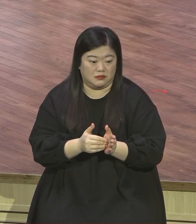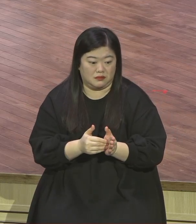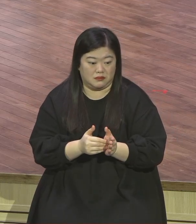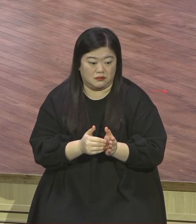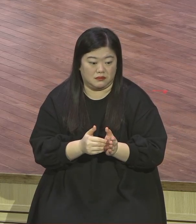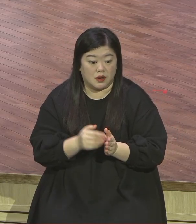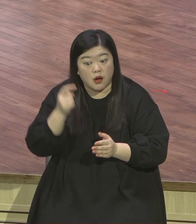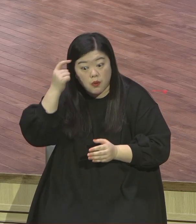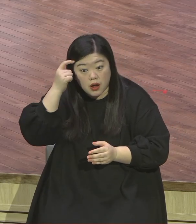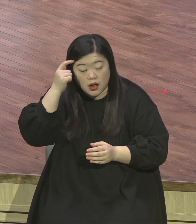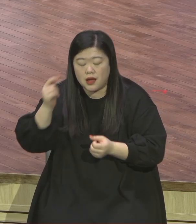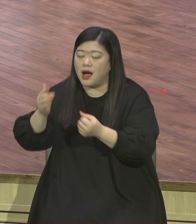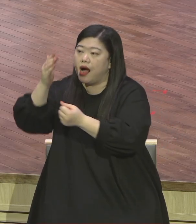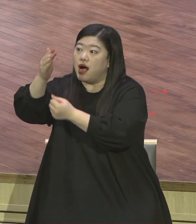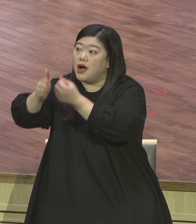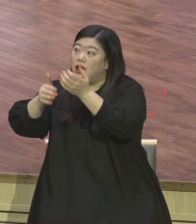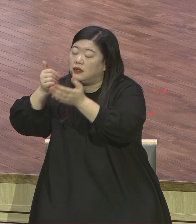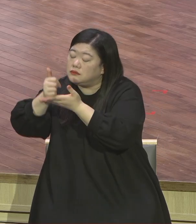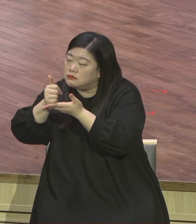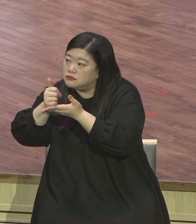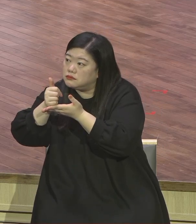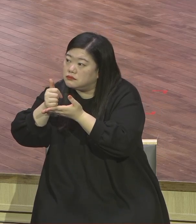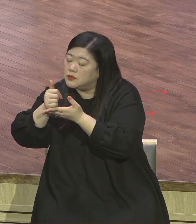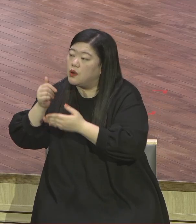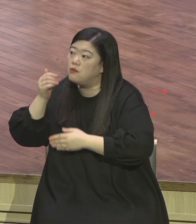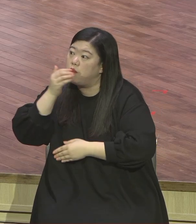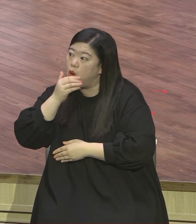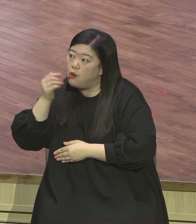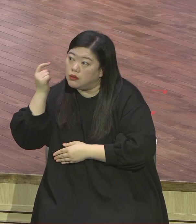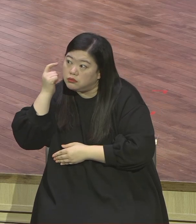나면 이렇게 된다. 여러분 점검 한번 해보세요.